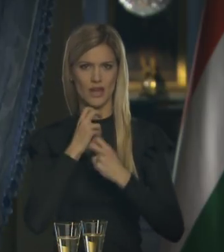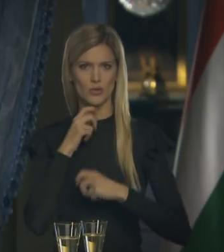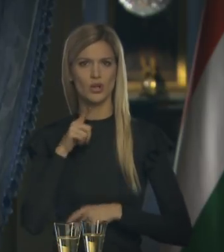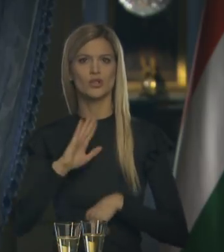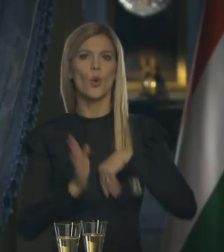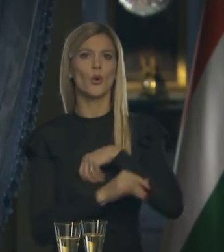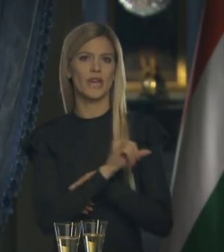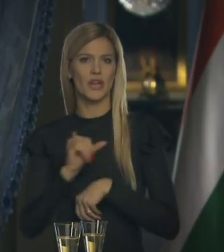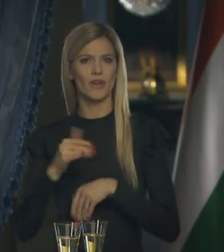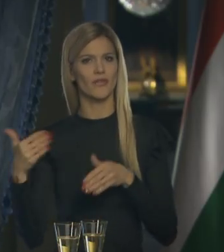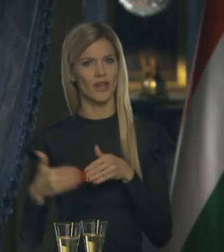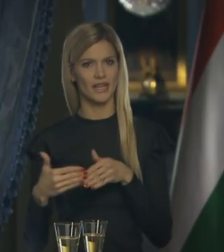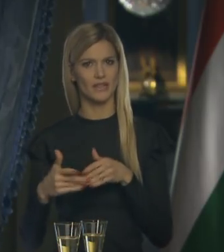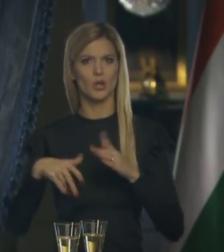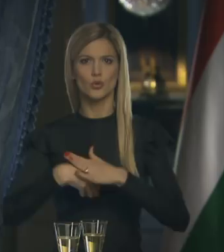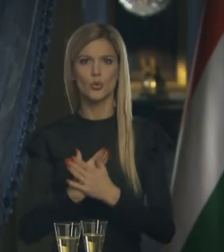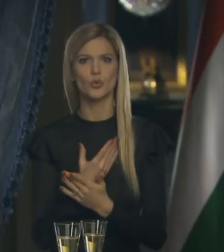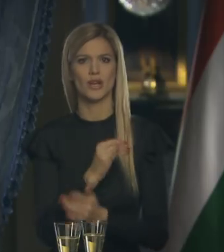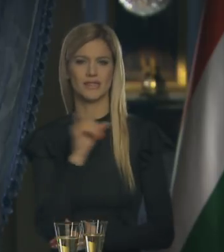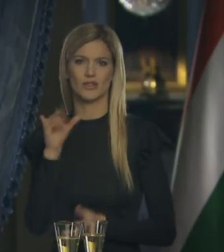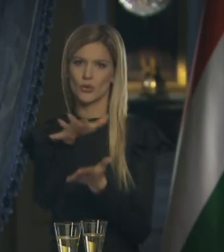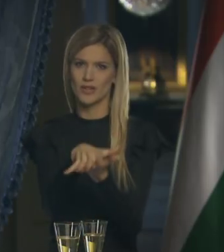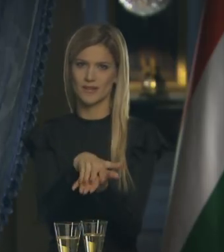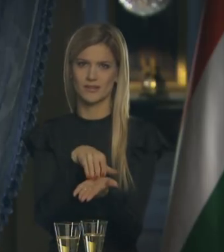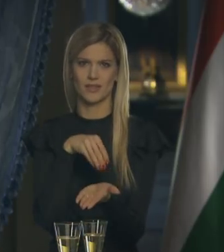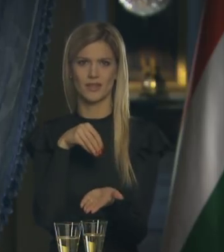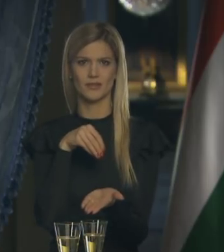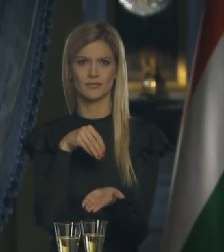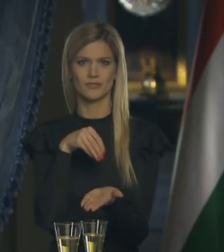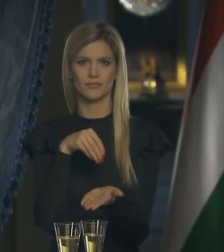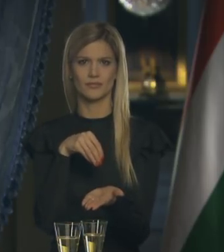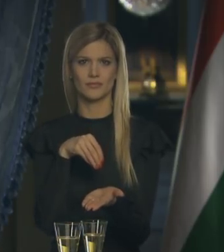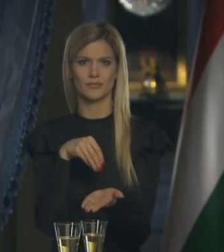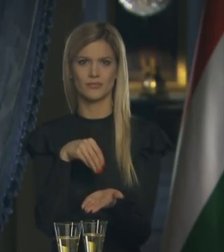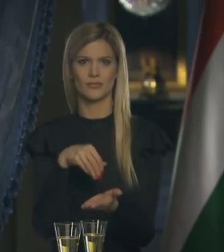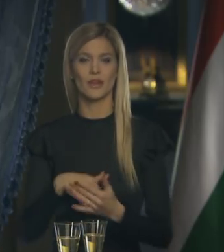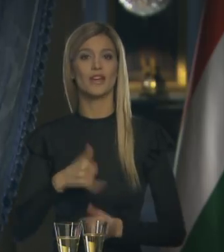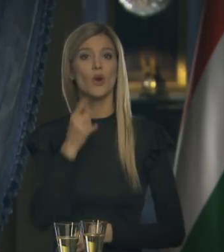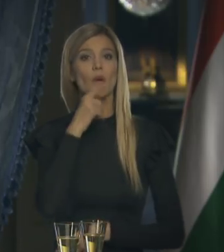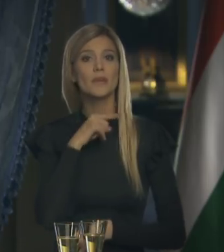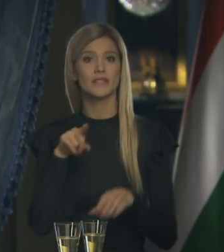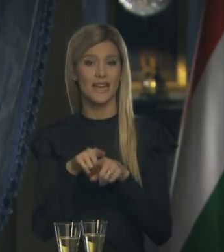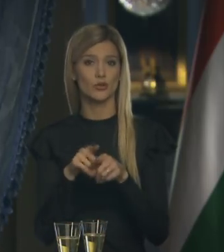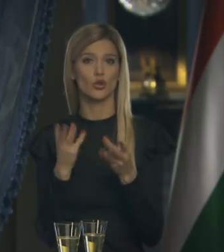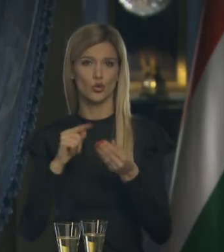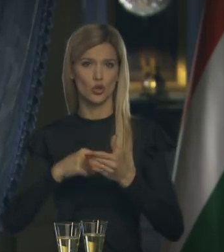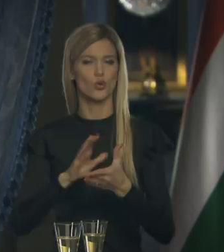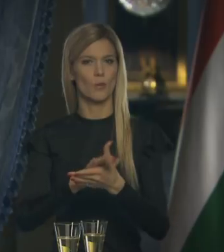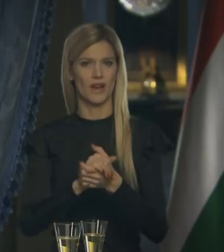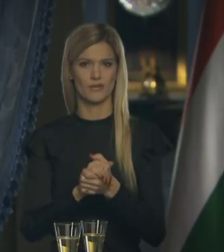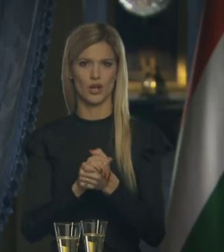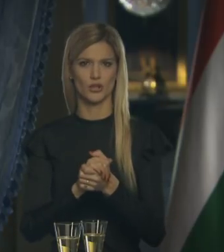az ó év végén, az új esztendő kezdetén. És amit ilyenkor oly sokszor megfogadunk.